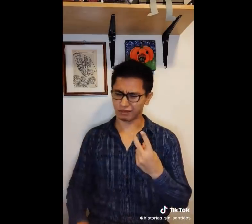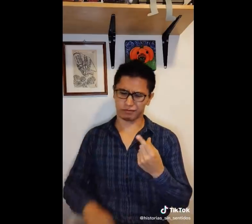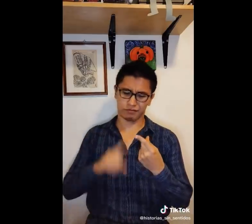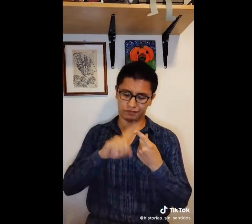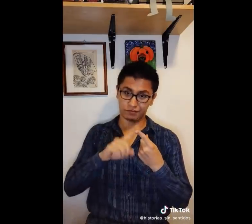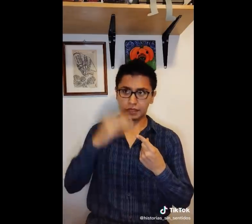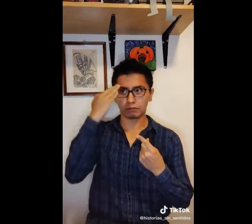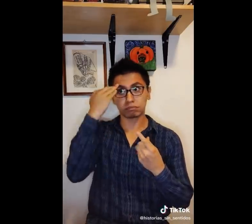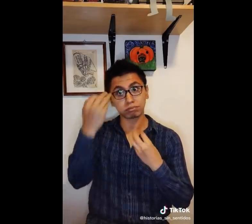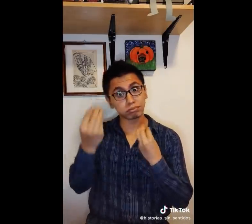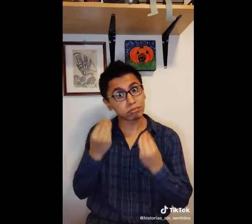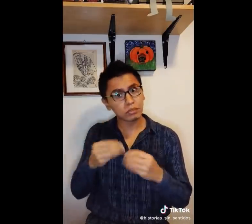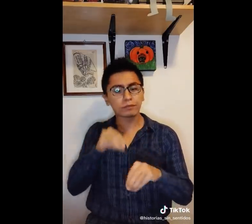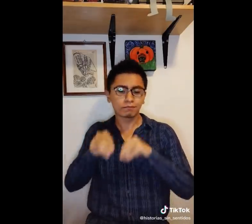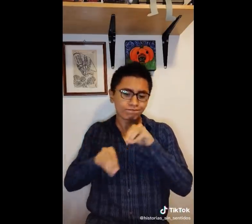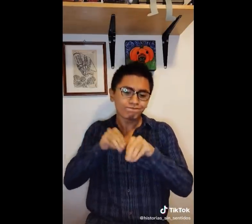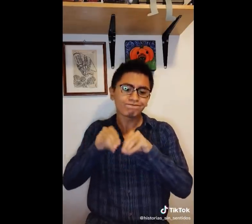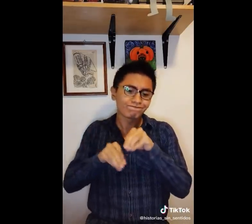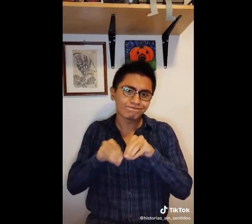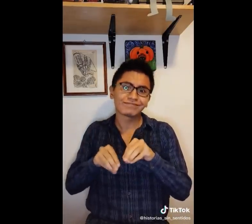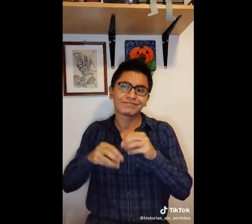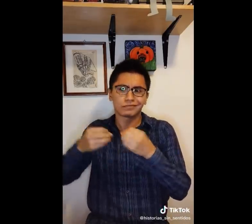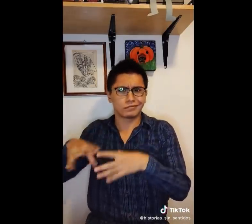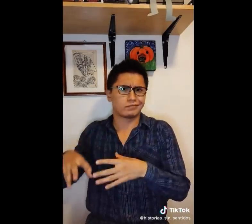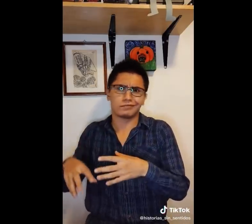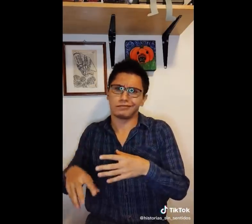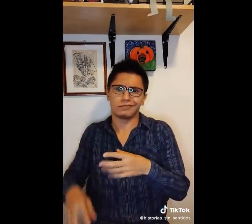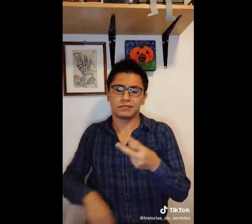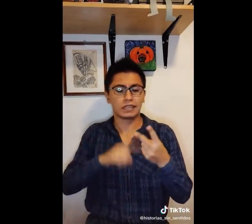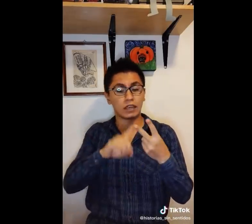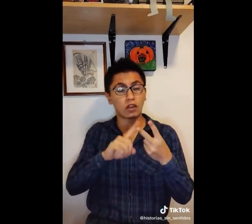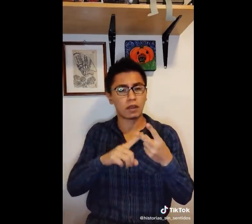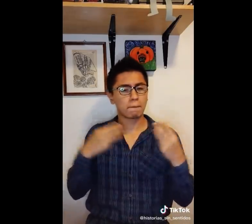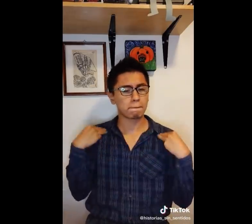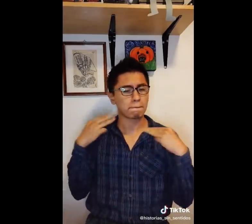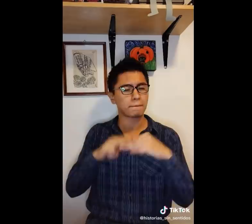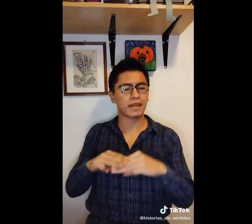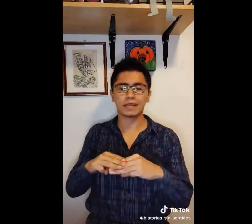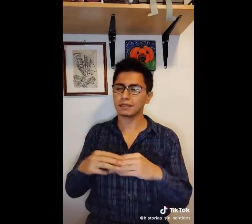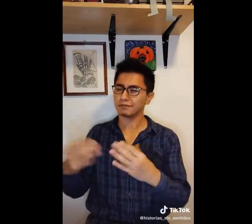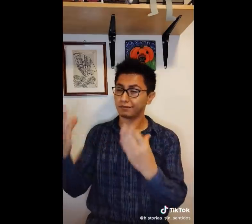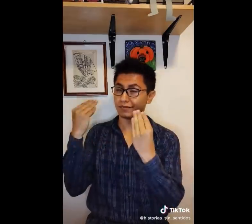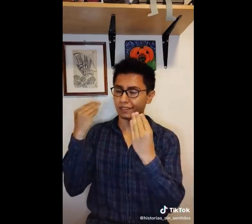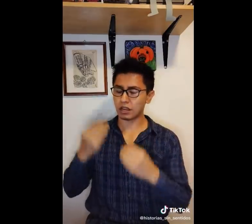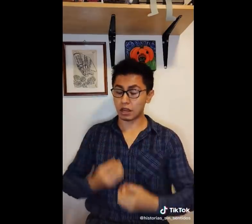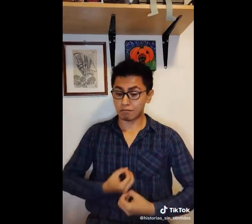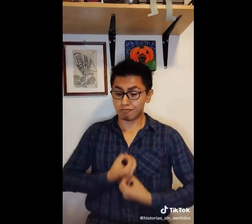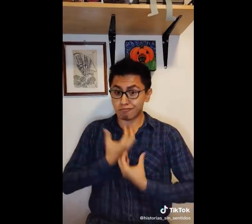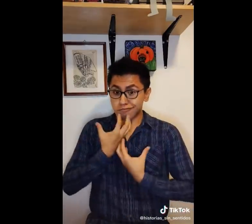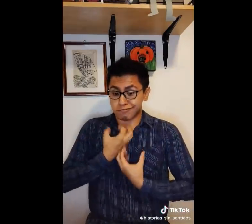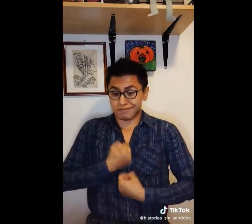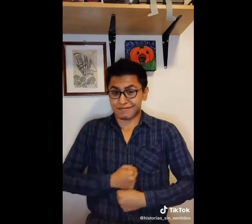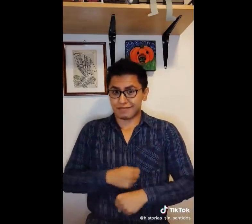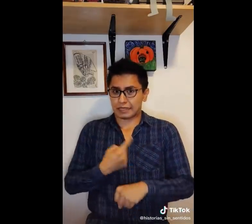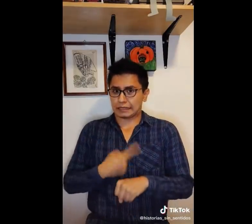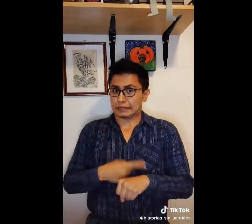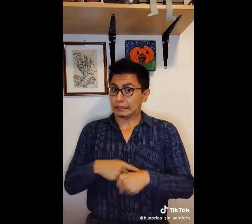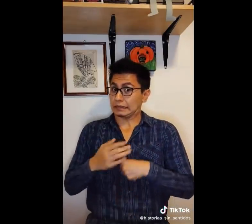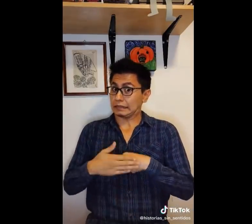me tardé mucho editándolo como para despreciarlo. Y segunda, una gran maestra me dijo que si no lo saco, me voy a enfermar. Así que,